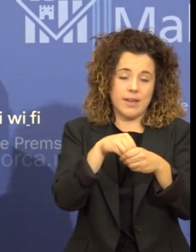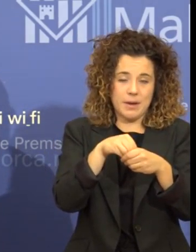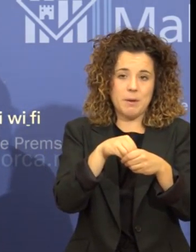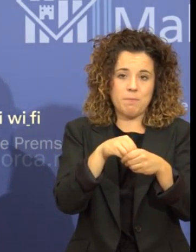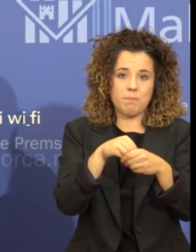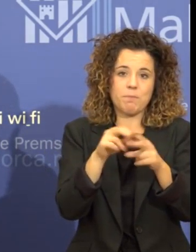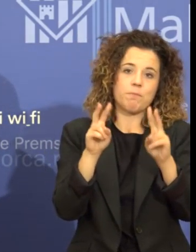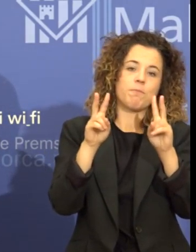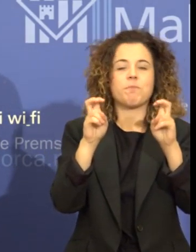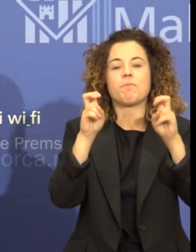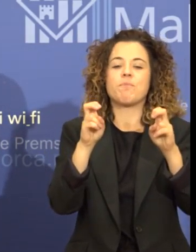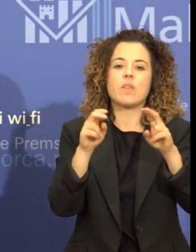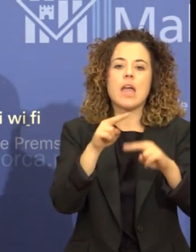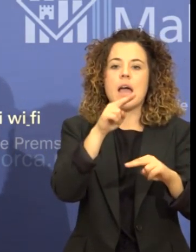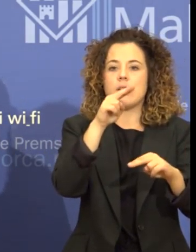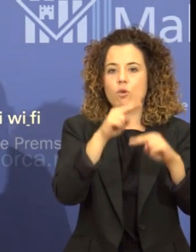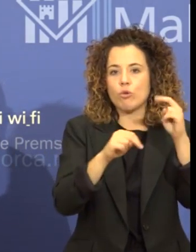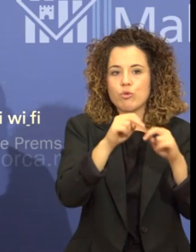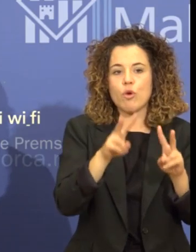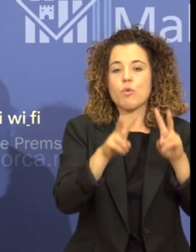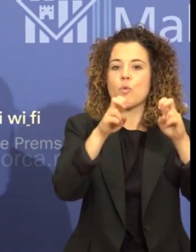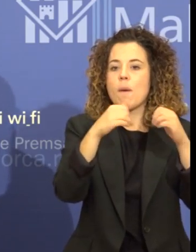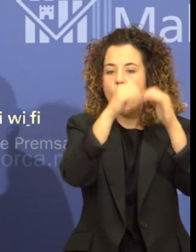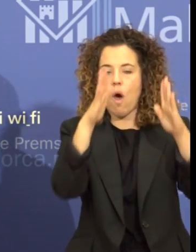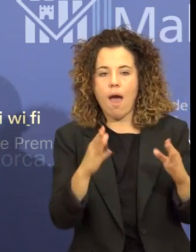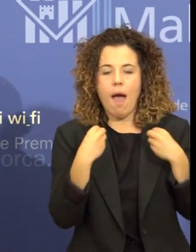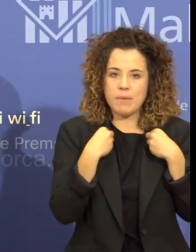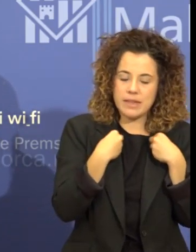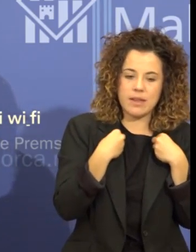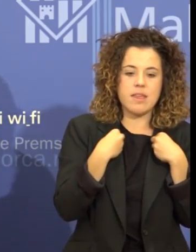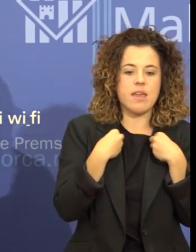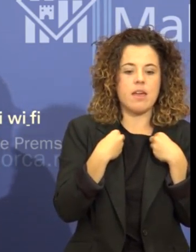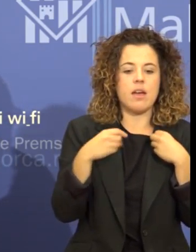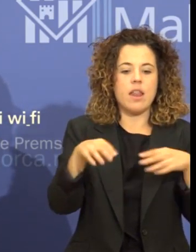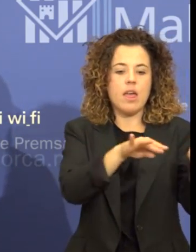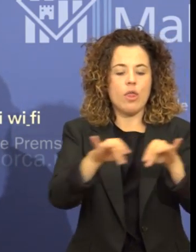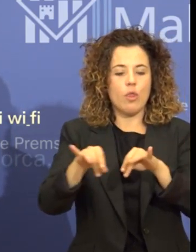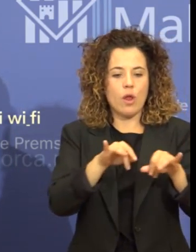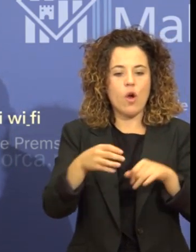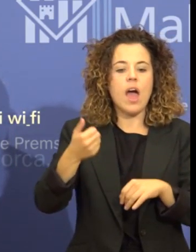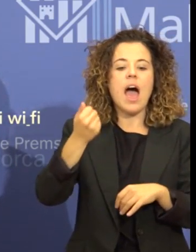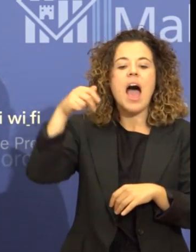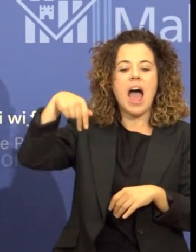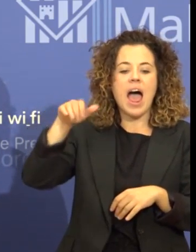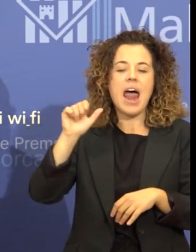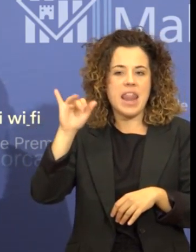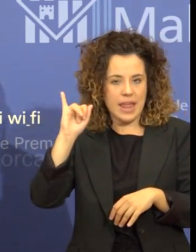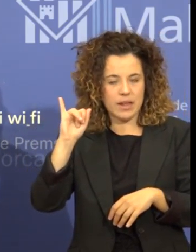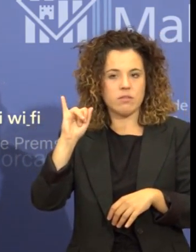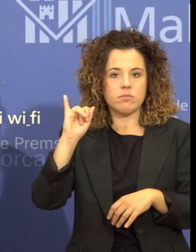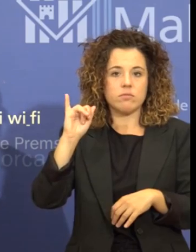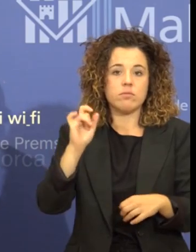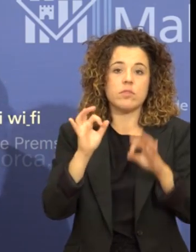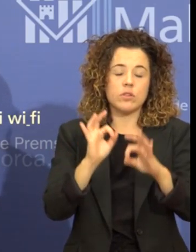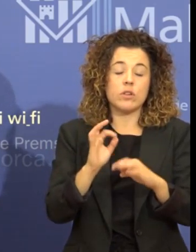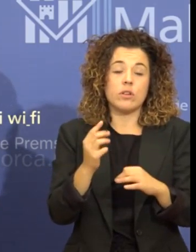la construcció de nous habitatges dins el sol rústic protegit en ell per exemple en aquest cas entenen que